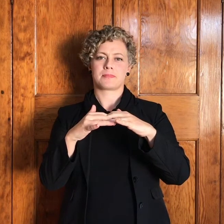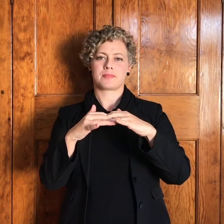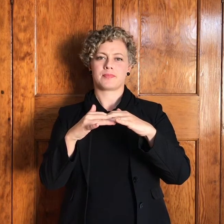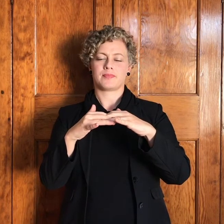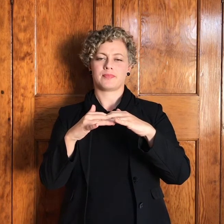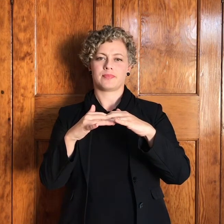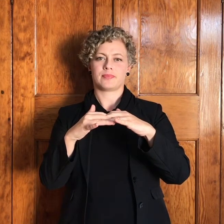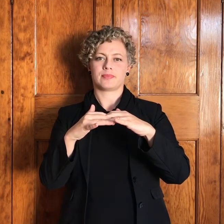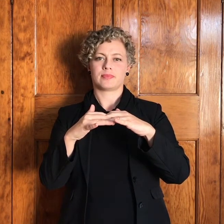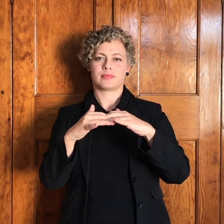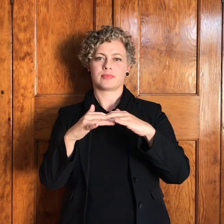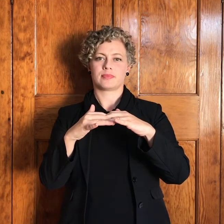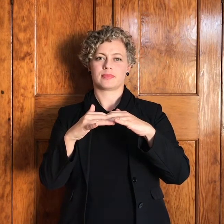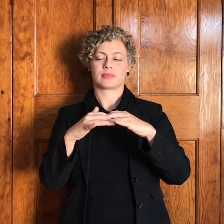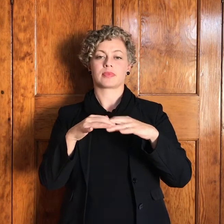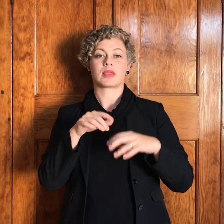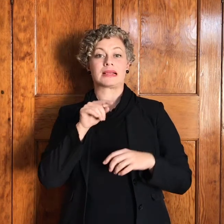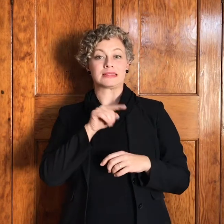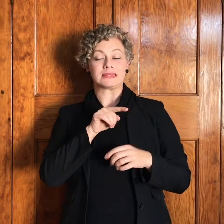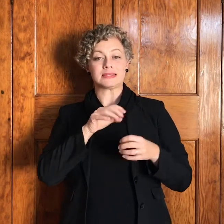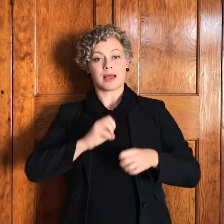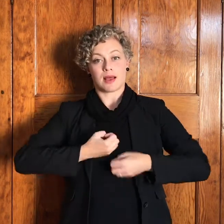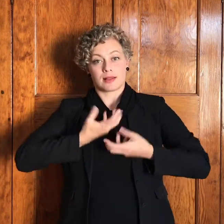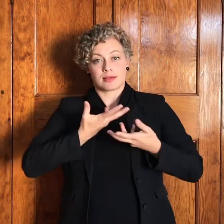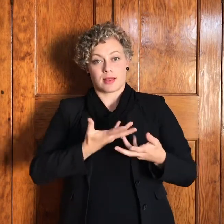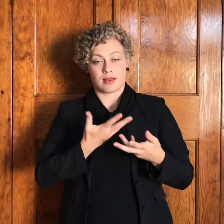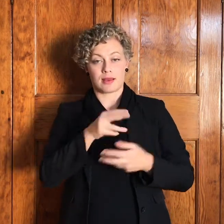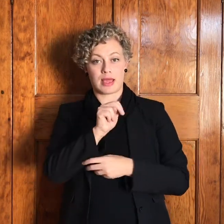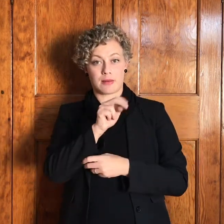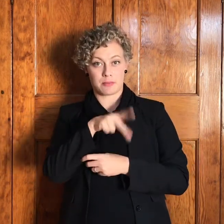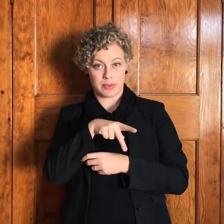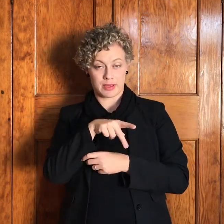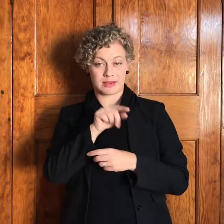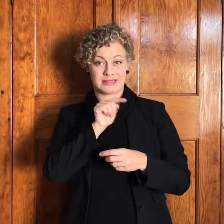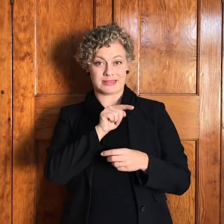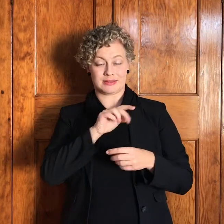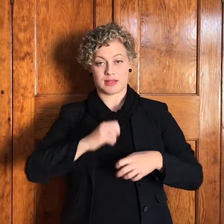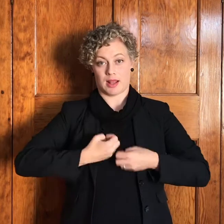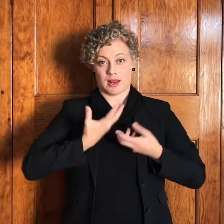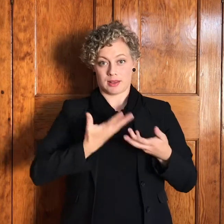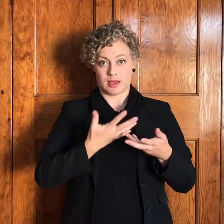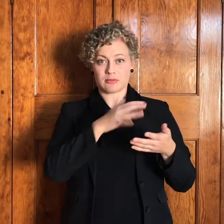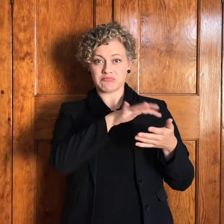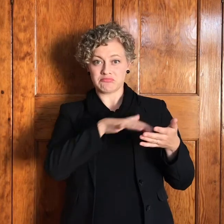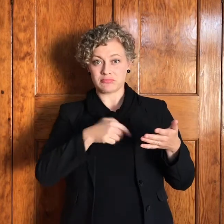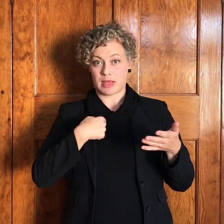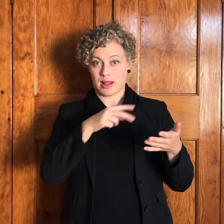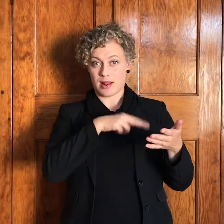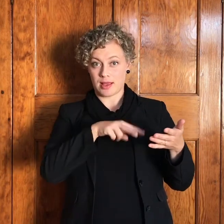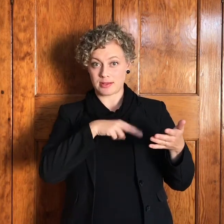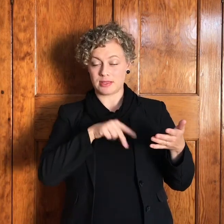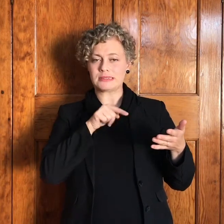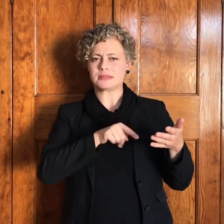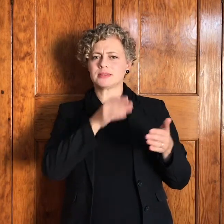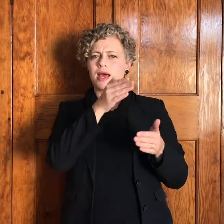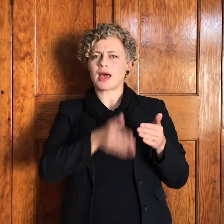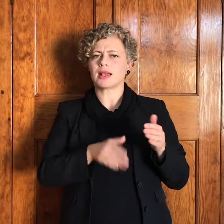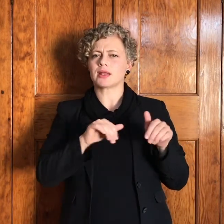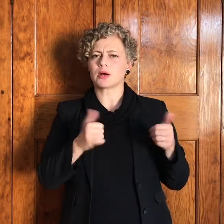en van van wijk luise gedig werk het ook so hy eindig die stukje wat ek gelees het die nacht het met een donkere hoop